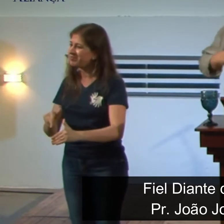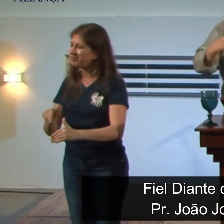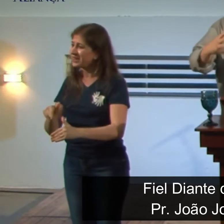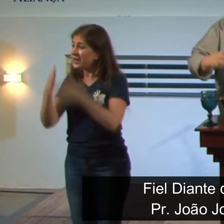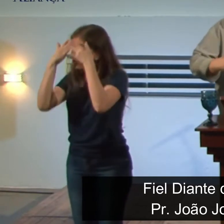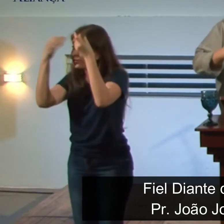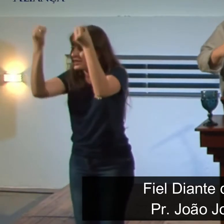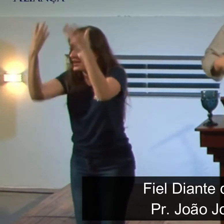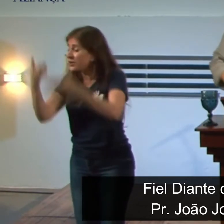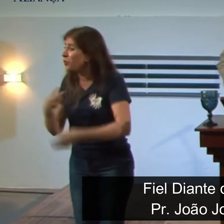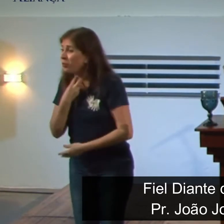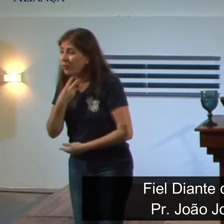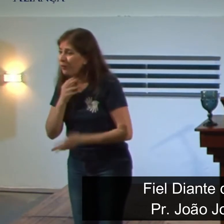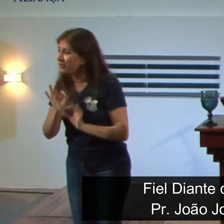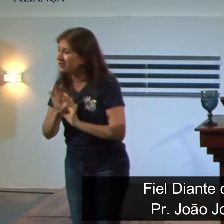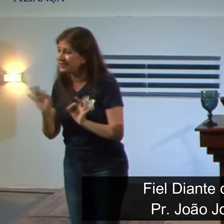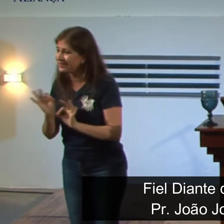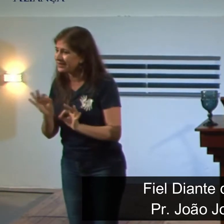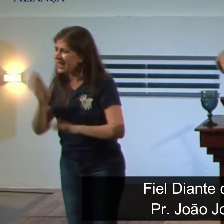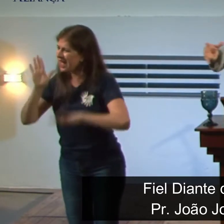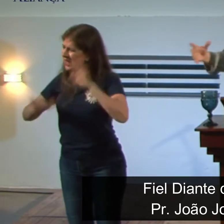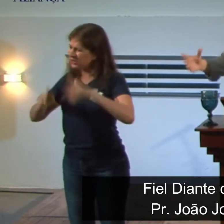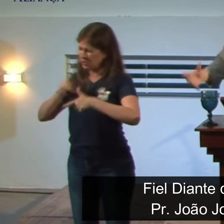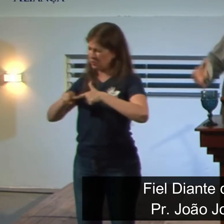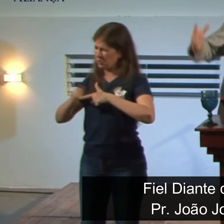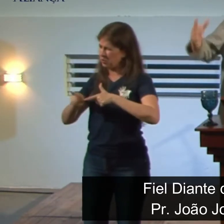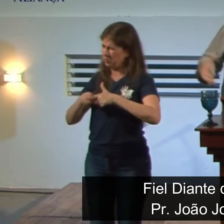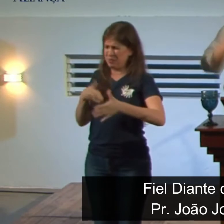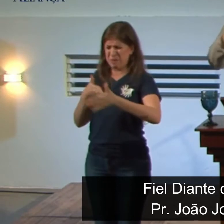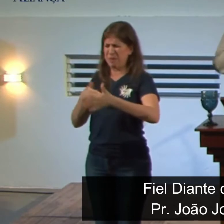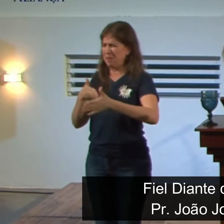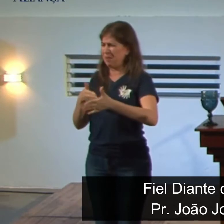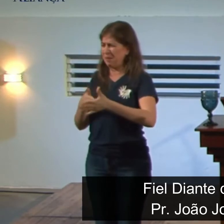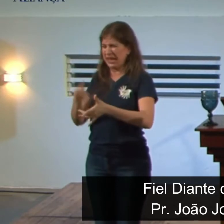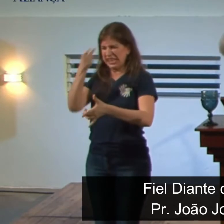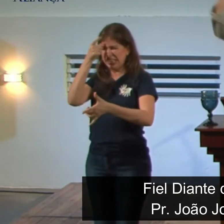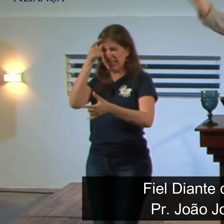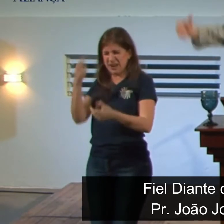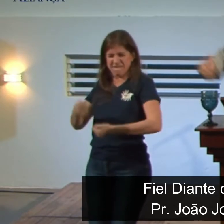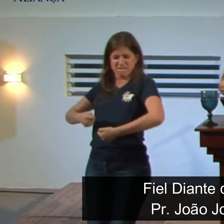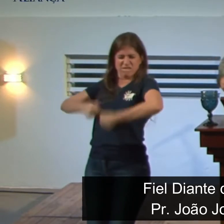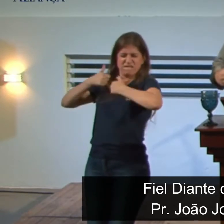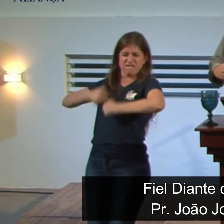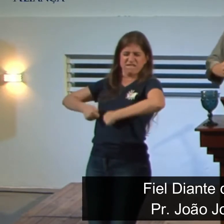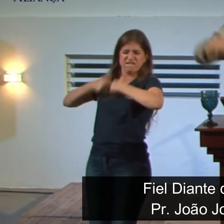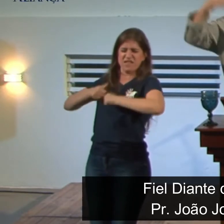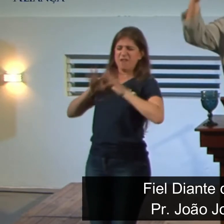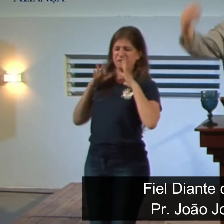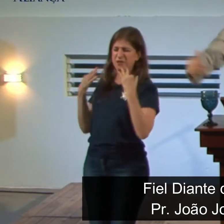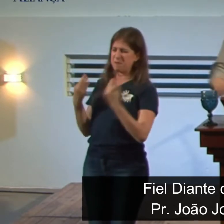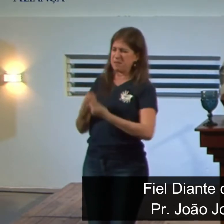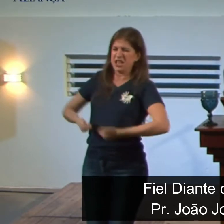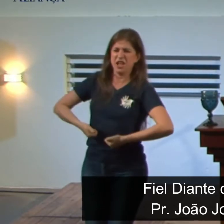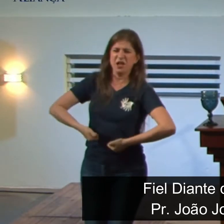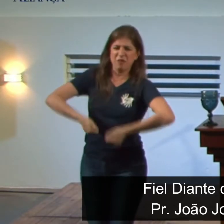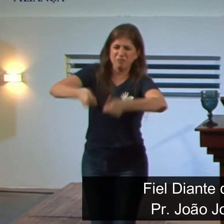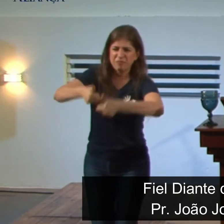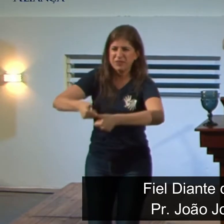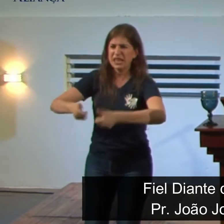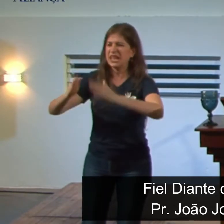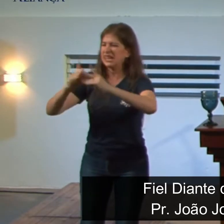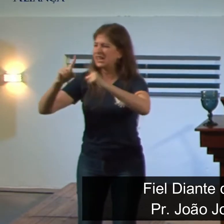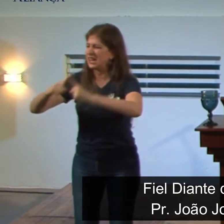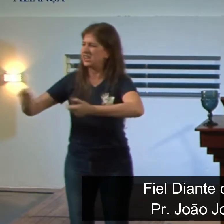Muitas vezes a situação se torna tão complexa. Muitas vezes o inimigo levanta tantas frentes contra a família, contra a igreja,